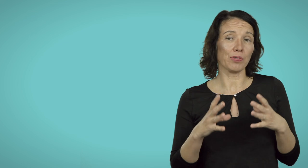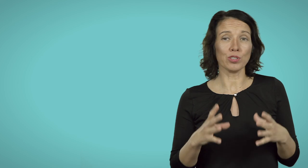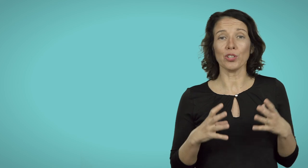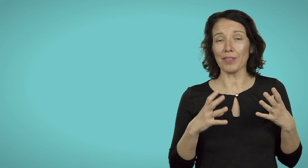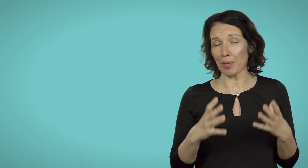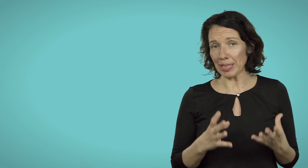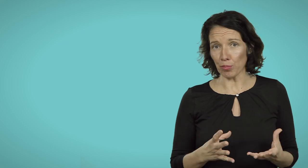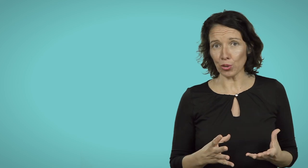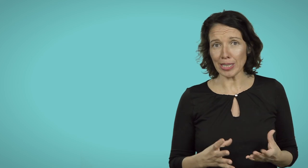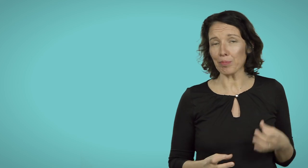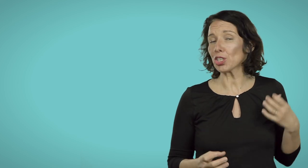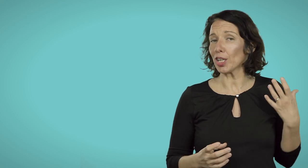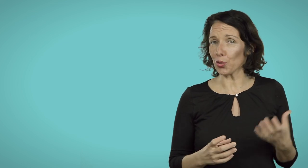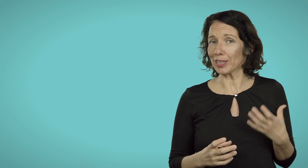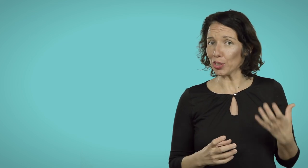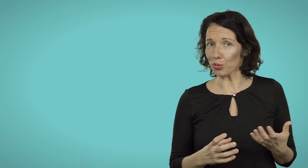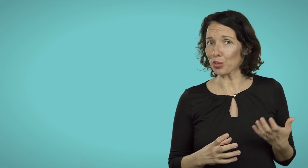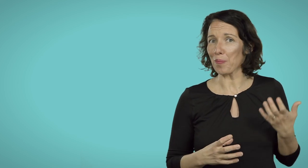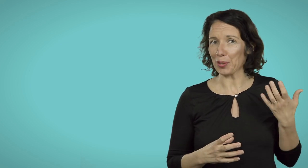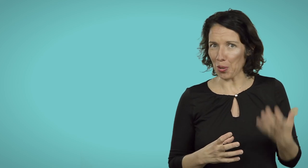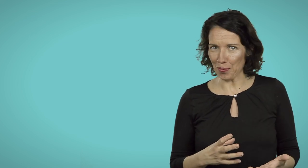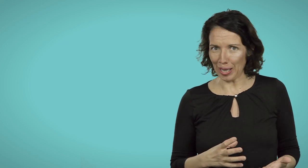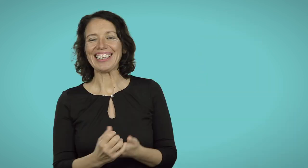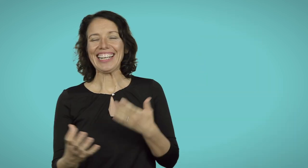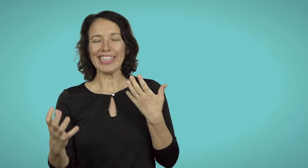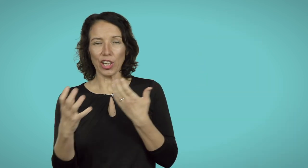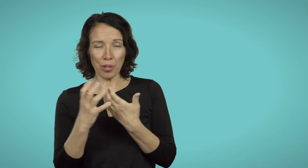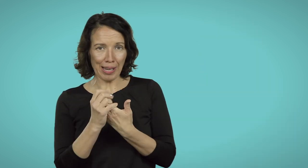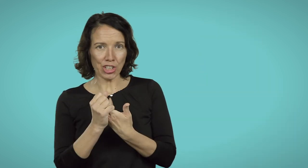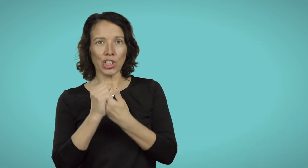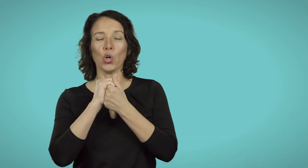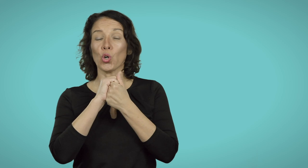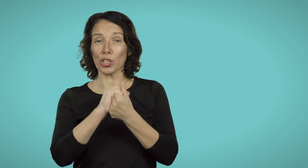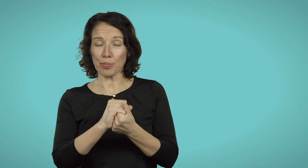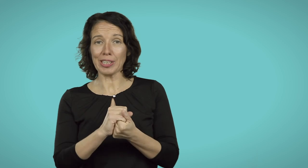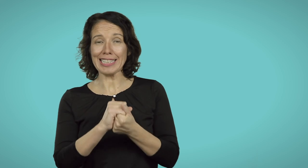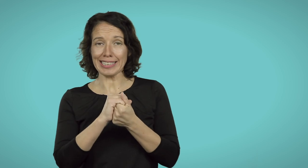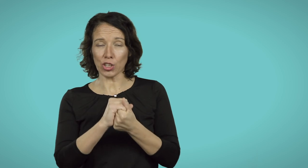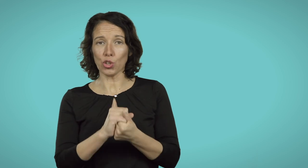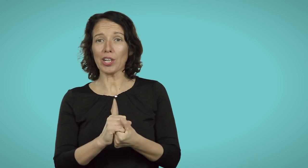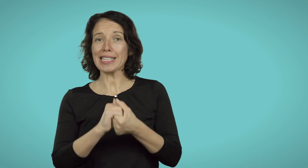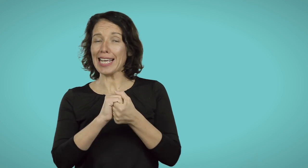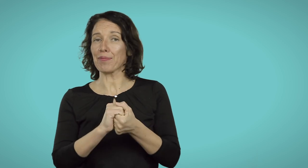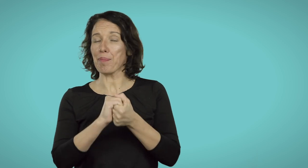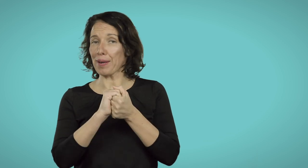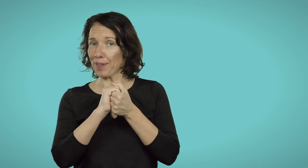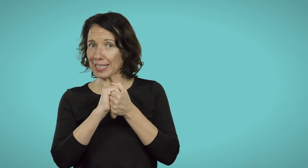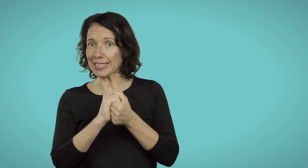funzione è veramente molto semplice e ora ti illustro come fare. Il color matching o corrispondenza del colore serve per fare sì